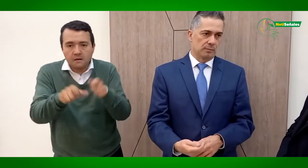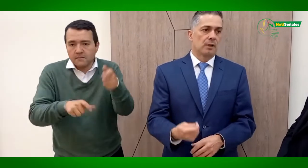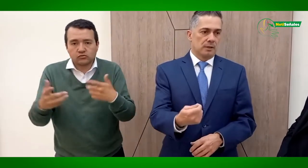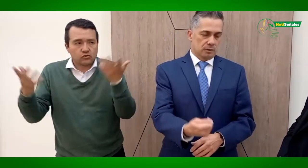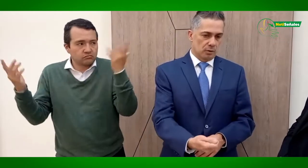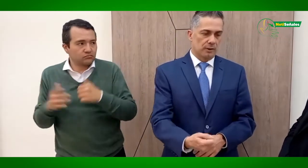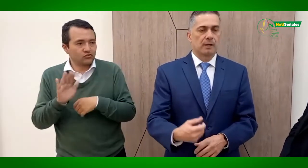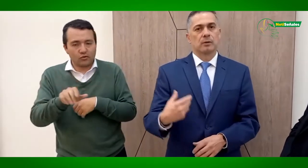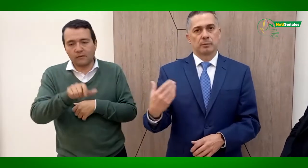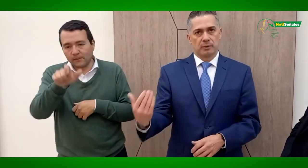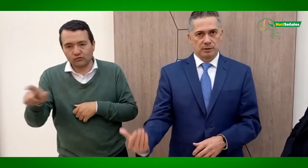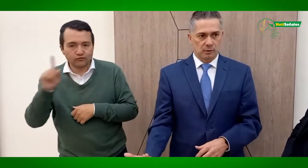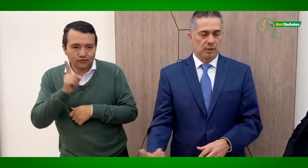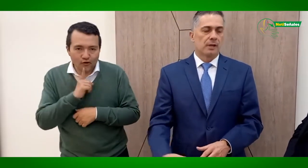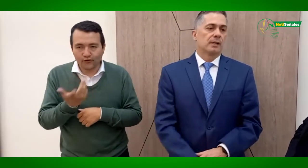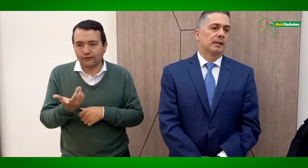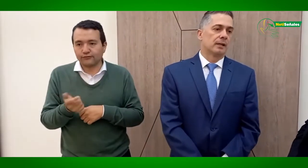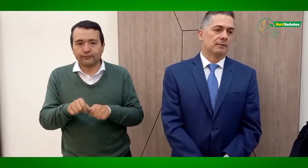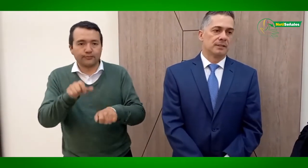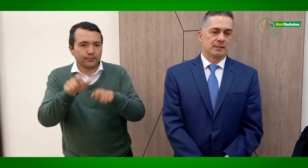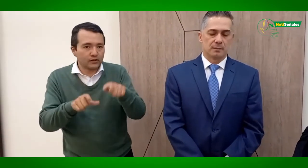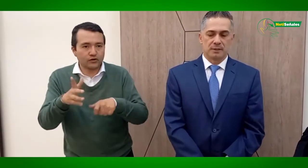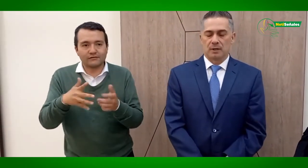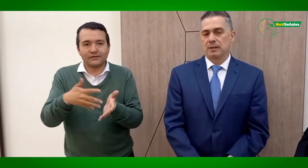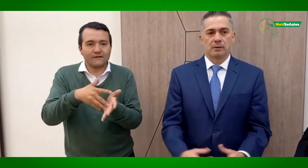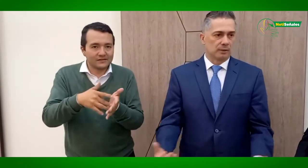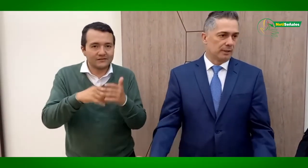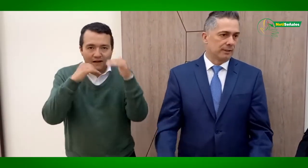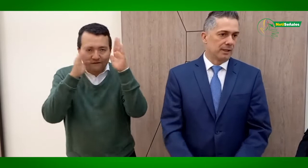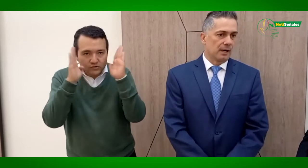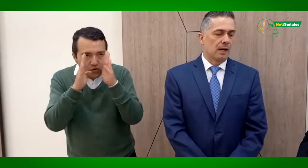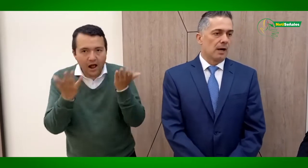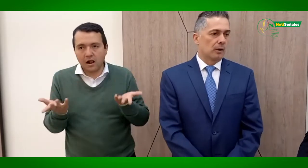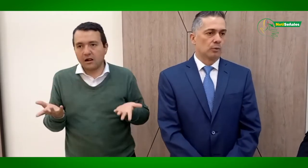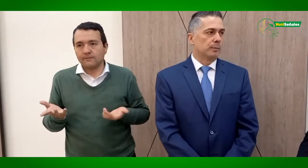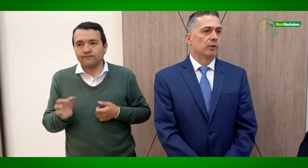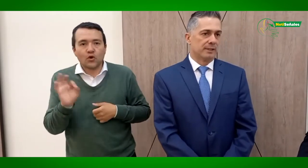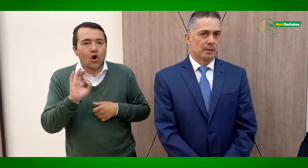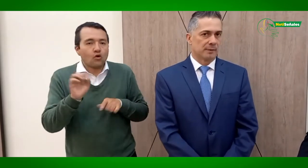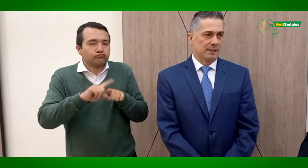sorda, con la población que tenga deficiencias visuales y que tenga algún tipo de discapacidad.